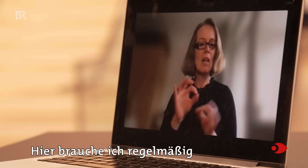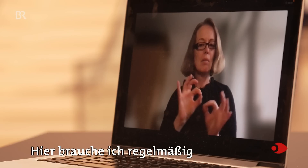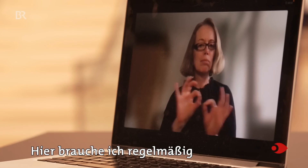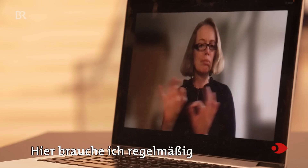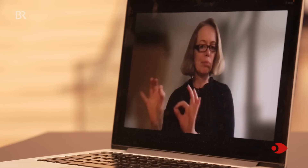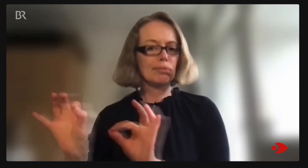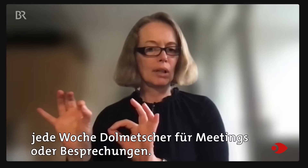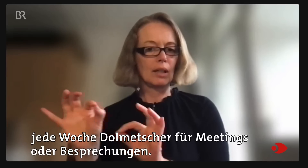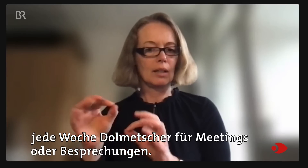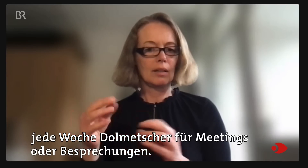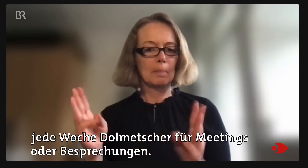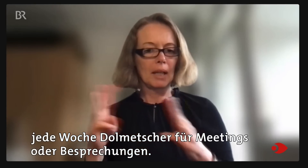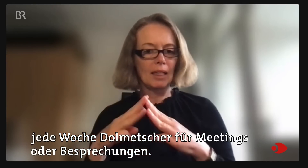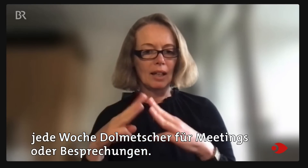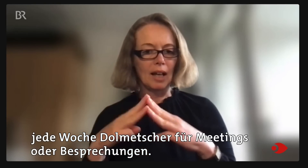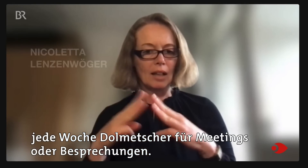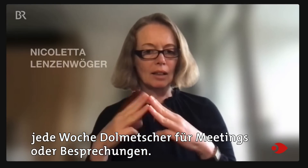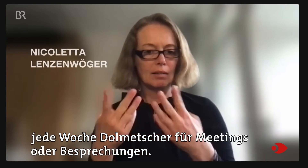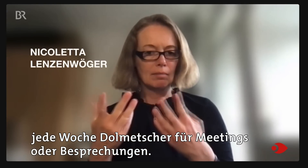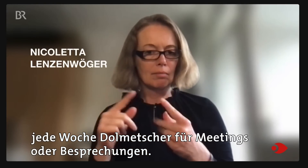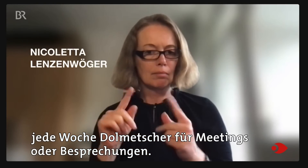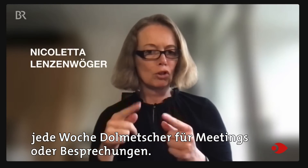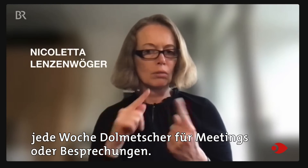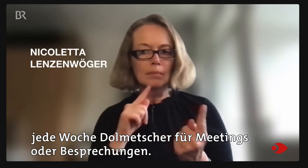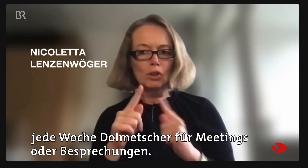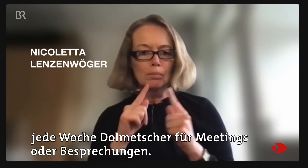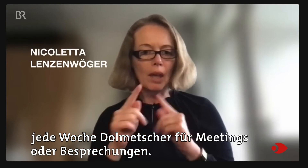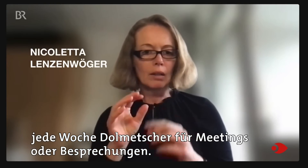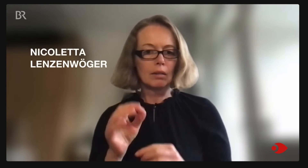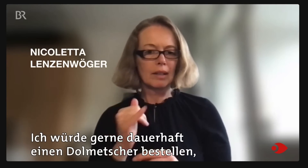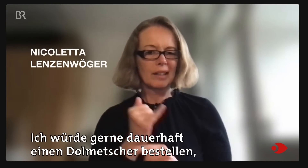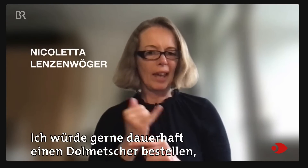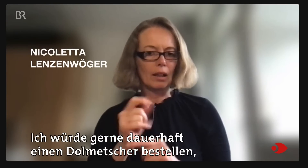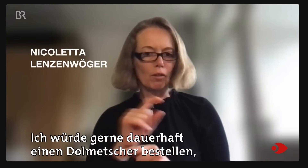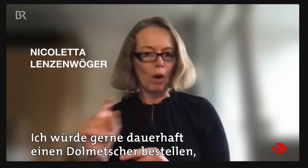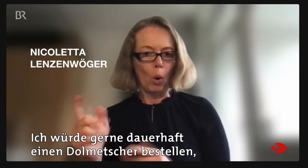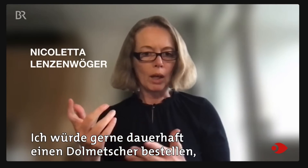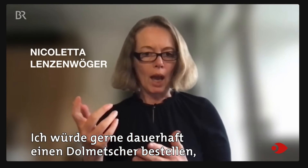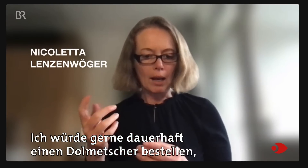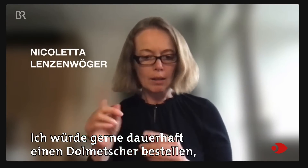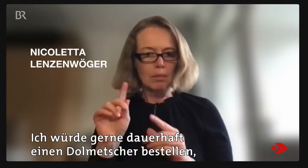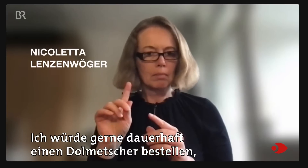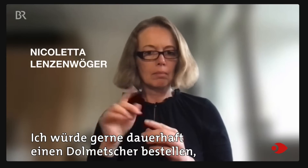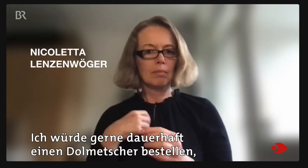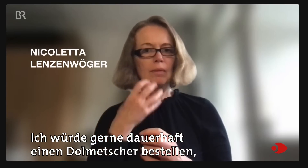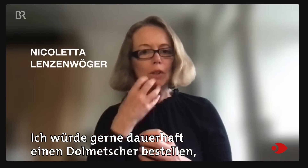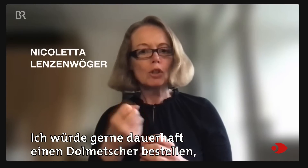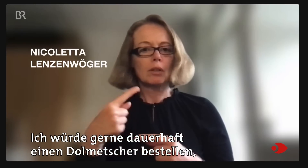regelmäßig jede Woche Dolmetscher für Meetings oder Besprechungen. Ich würde gerne dauerhaft einen Dolmetscher